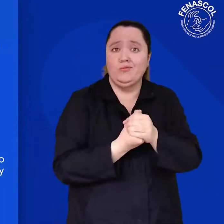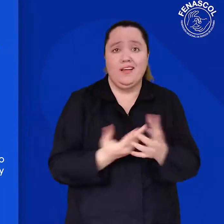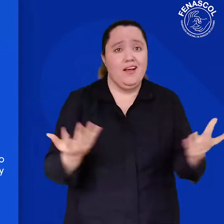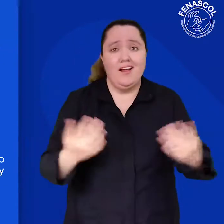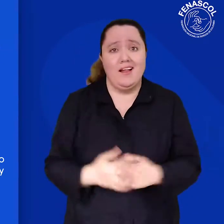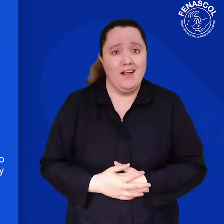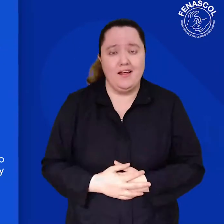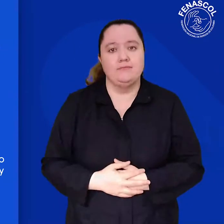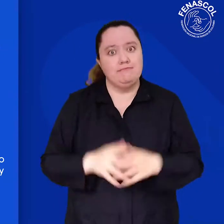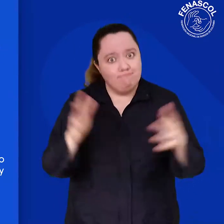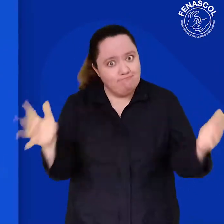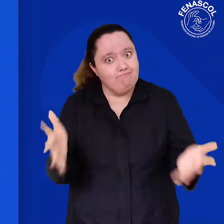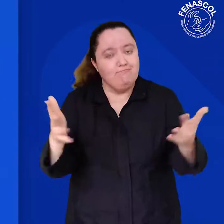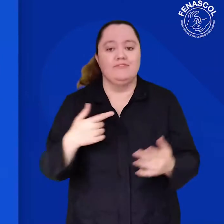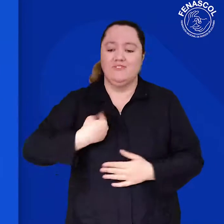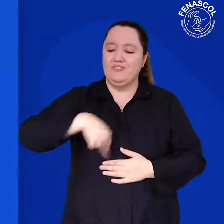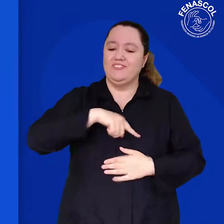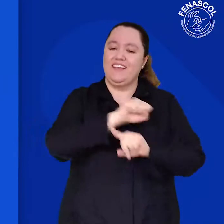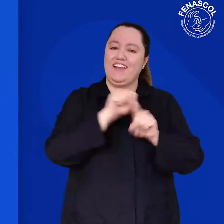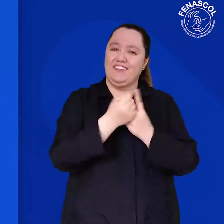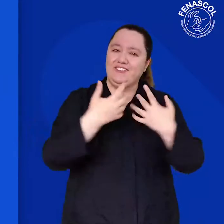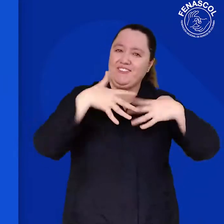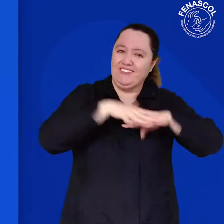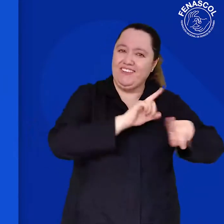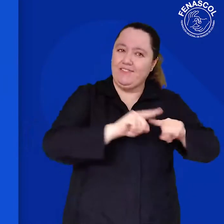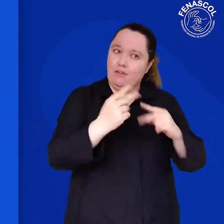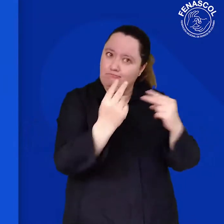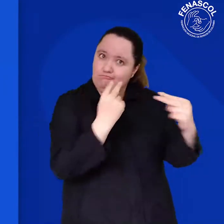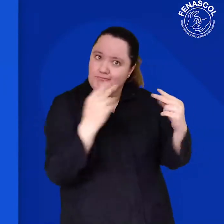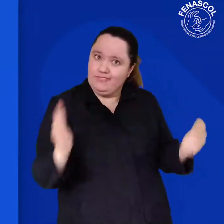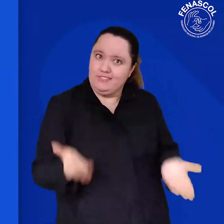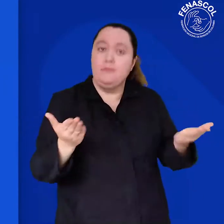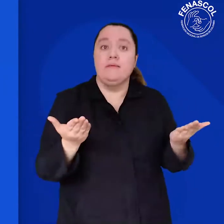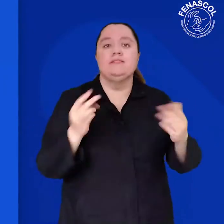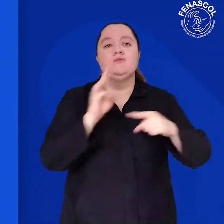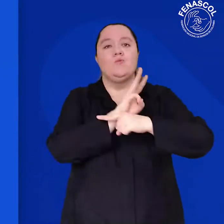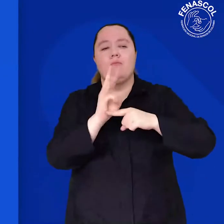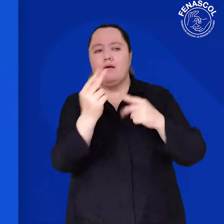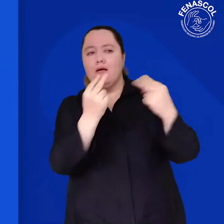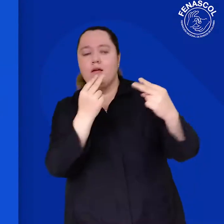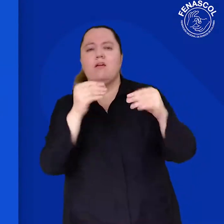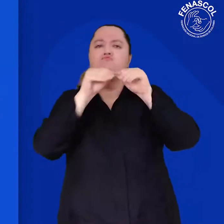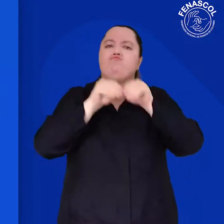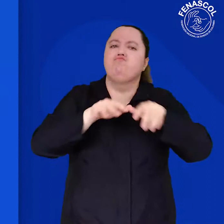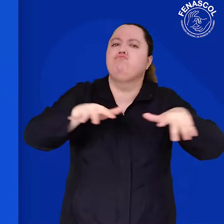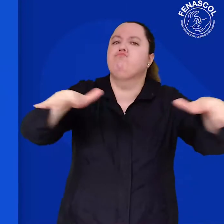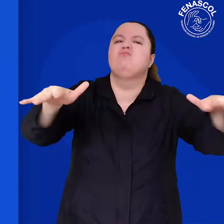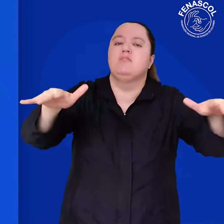motivamos a estar pendientes de nuestras redes sociales y nuestra página web en donde publicaremos la programación del ciclo de webinares 90